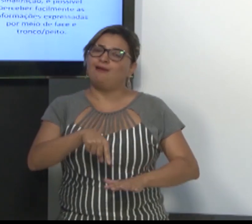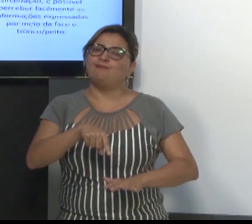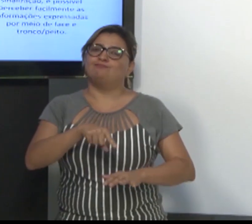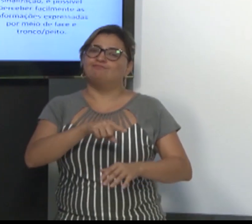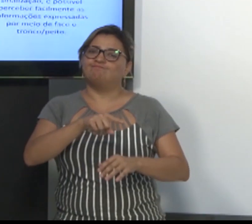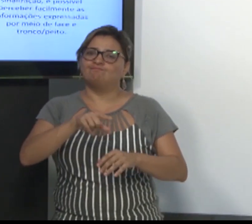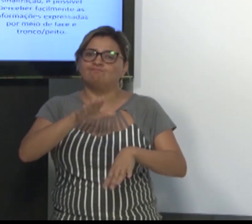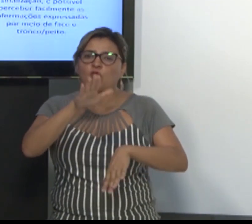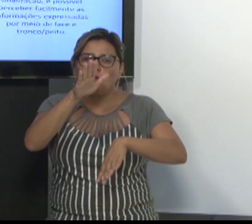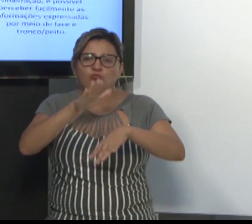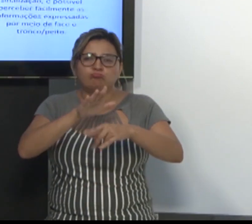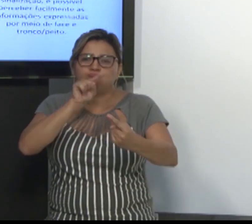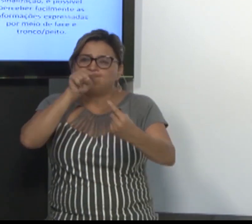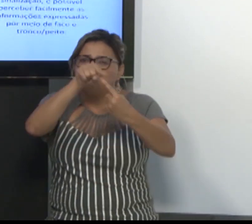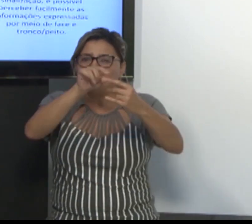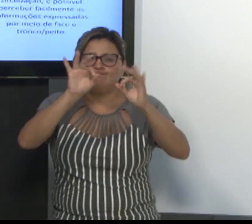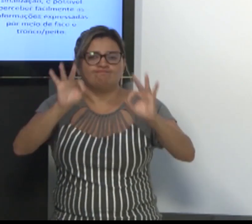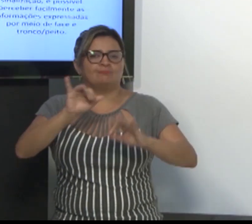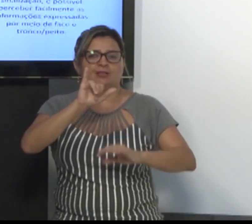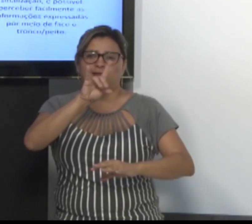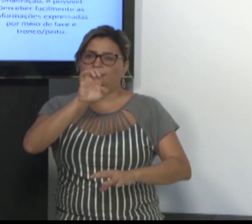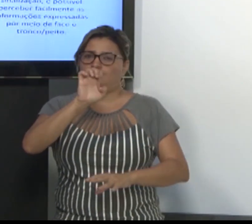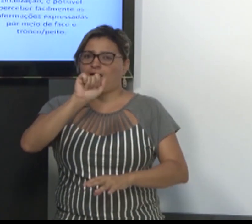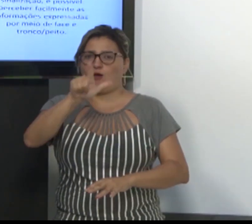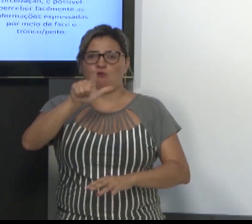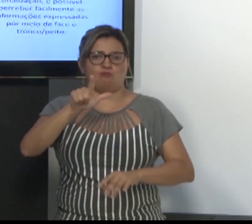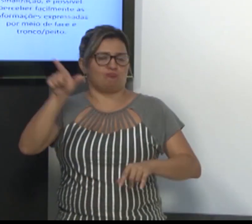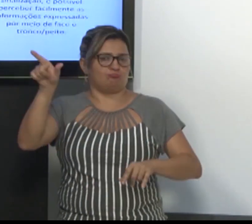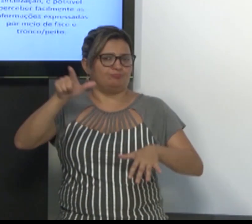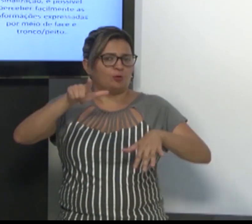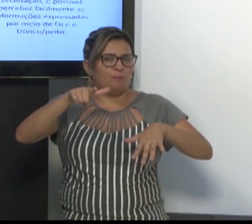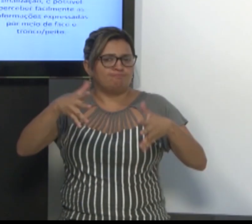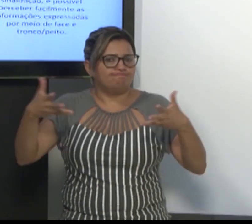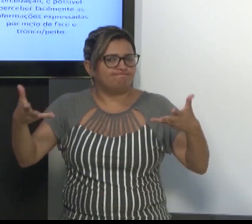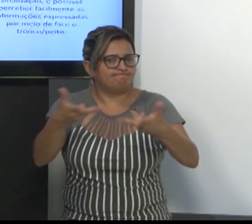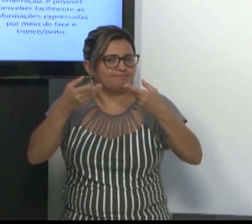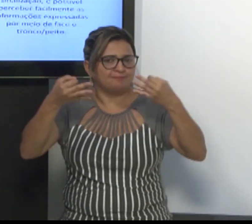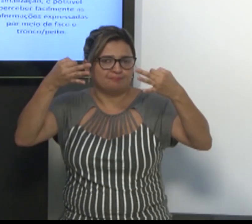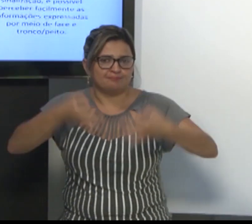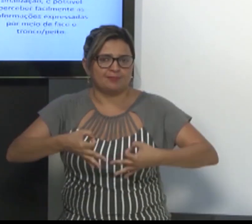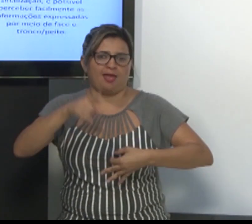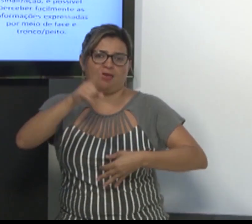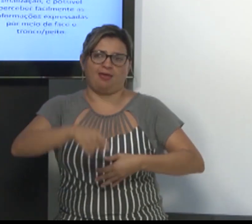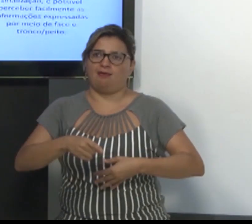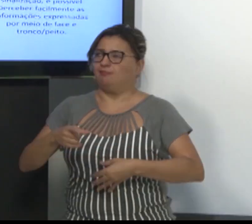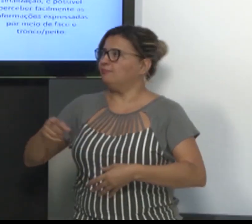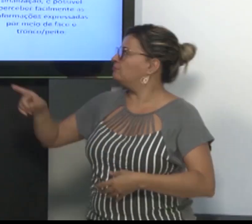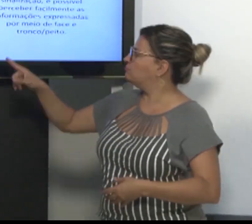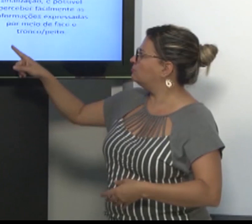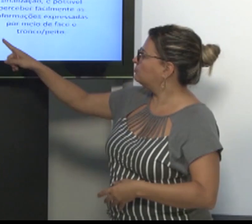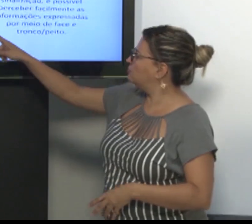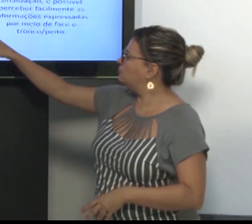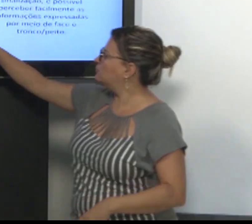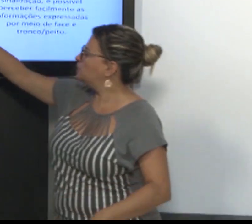exemplo três, percebam que é um exemplo de olhar fixamente a área central da